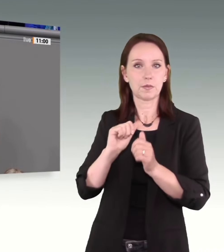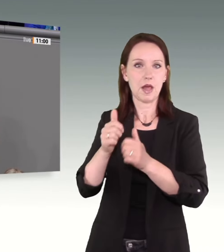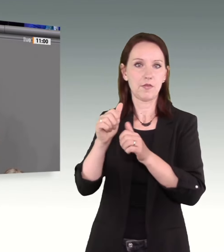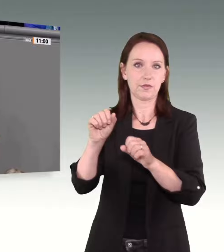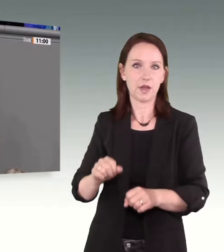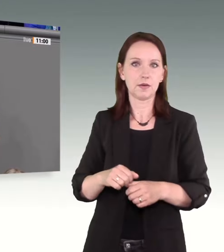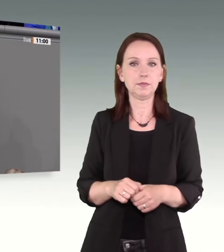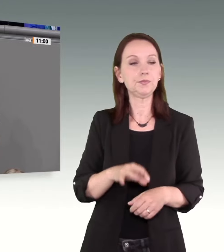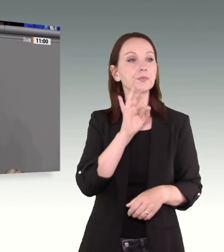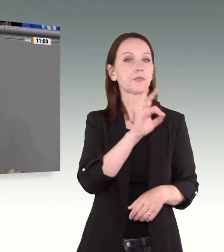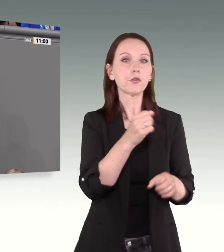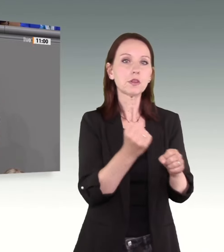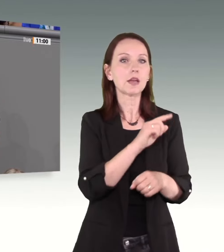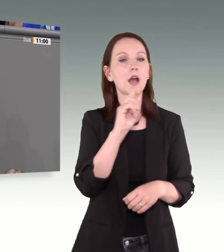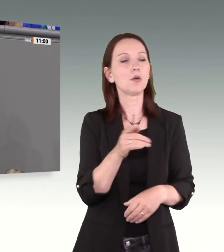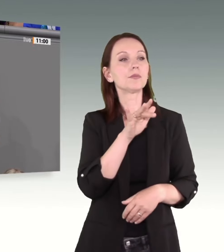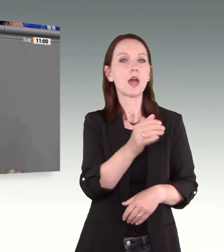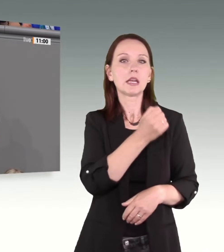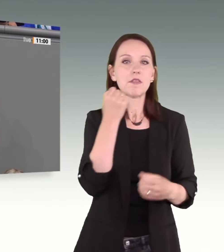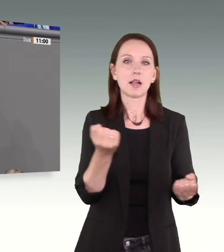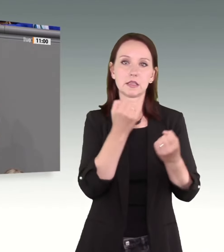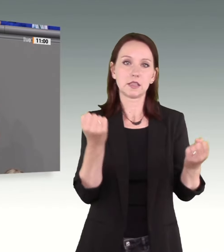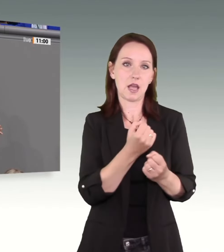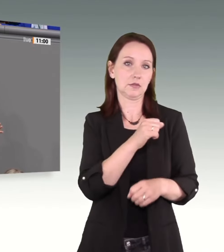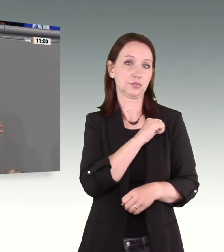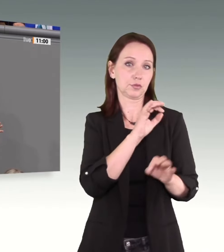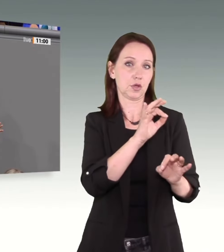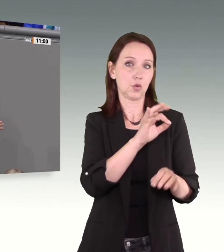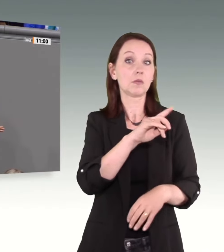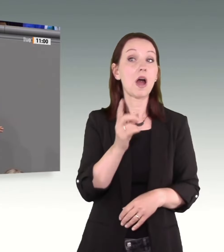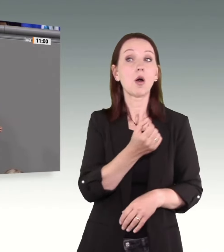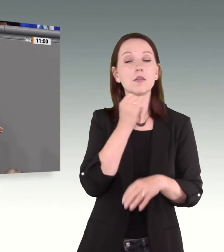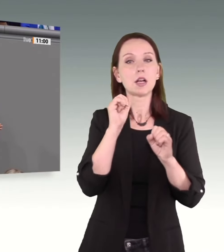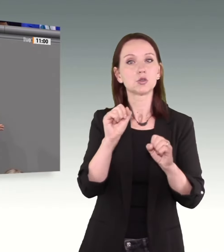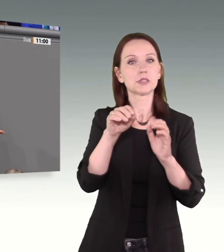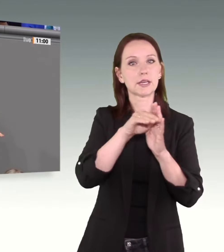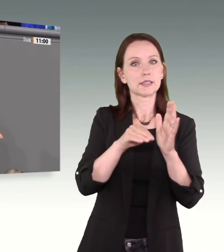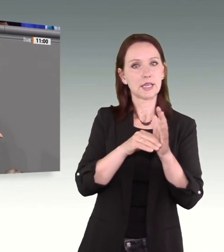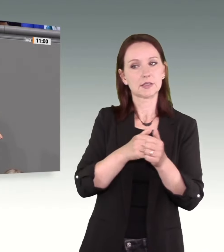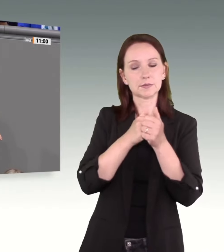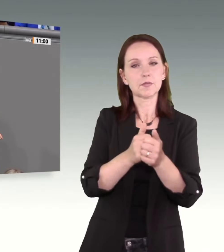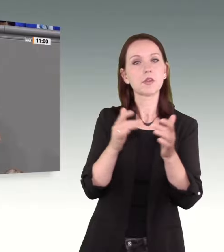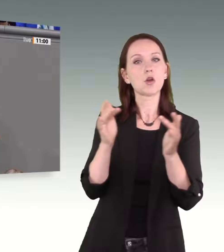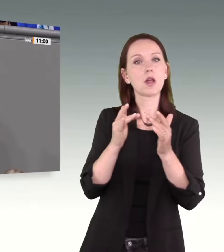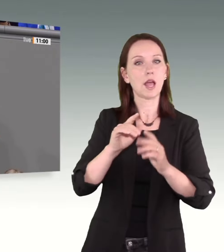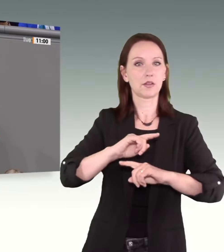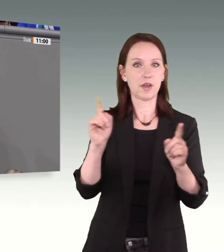Kontaktverbote nach dem Gewaltschutzgesetz ein wirksames Instrument. Wir brauchen ein flächendeckendes, niedrigschwelliges